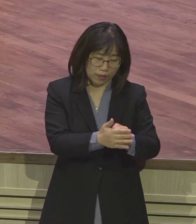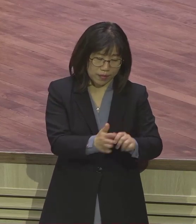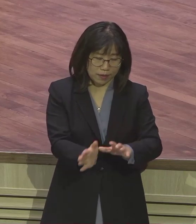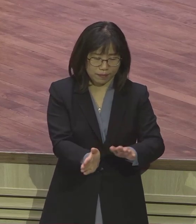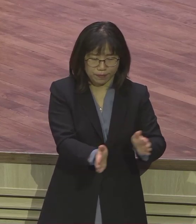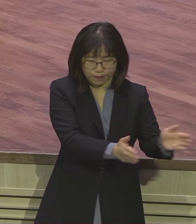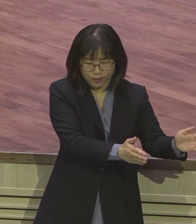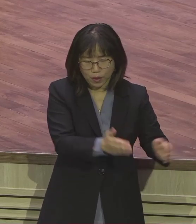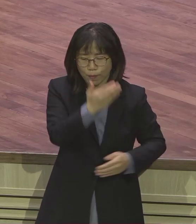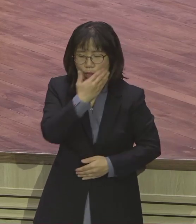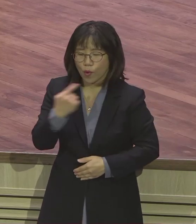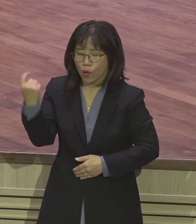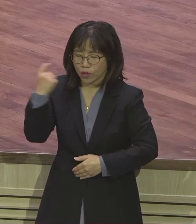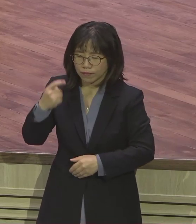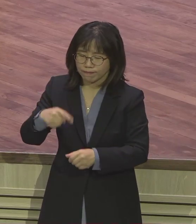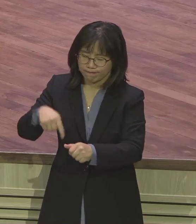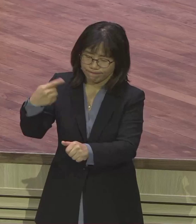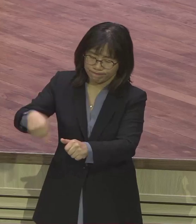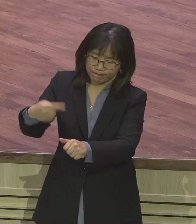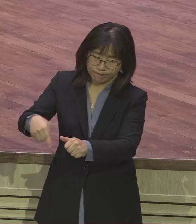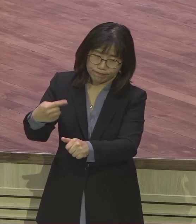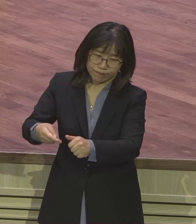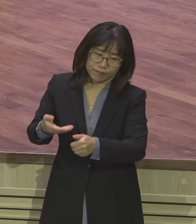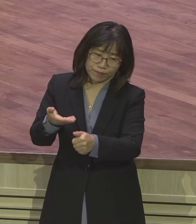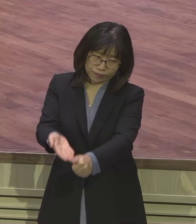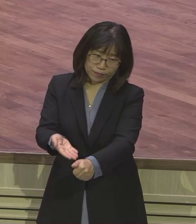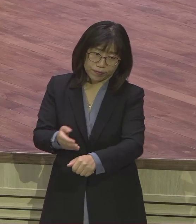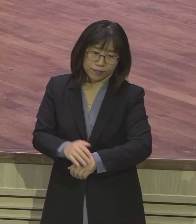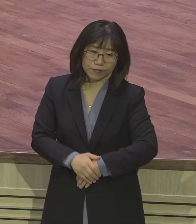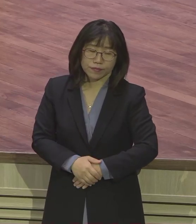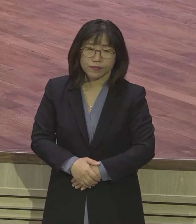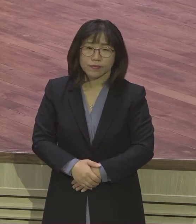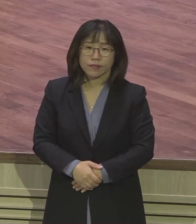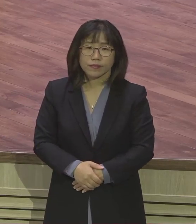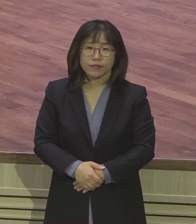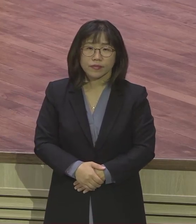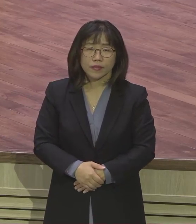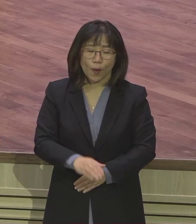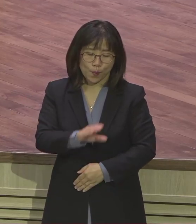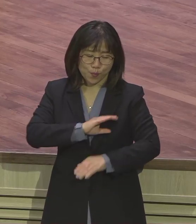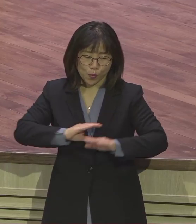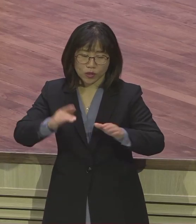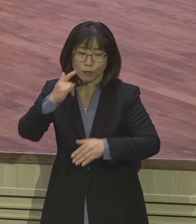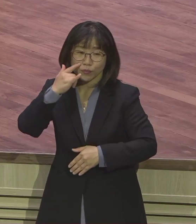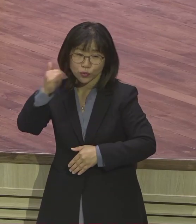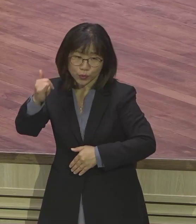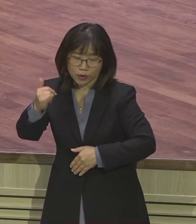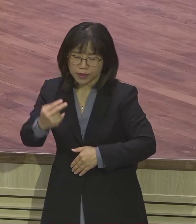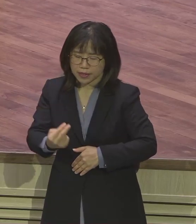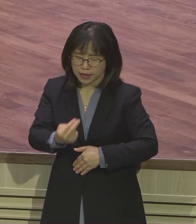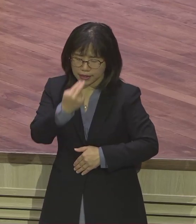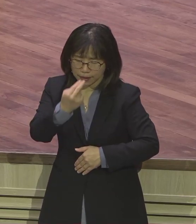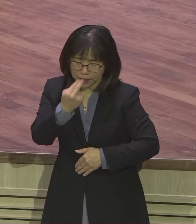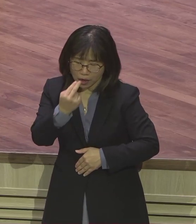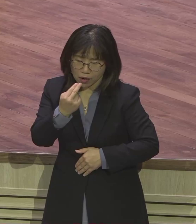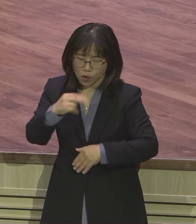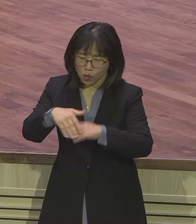언약을 붙잡고 영적으로 깨어있었던지 본문 내용을 보면 온갖 얼음 속에서도 뭐요? 생명 걸고 모세를 지킵니다. 생명 걸고.